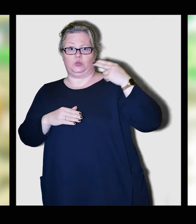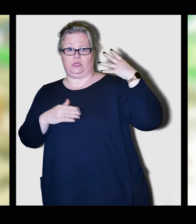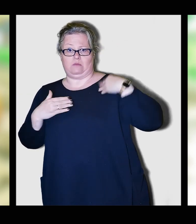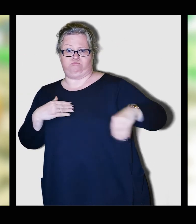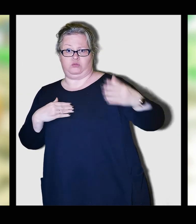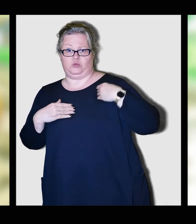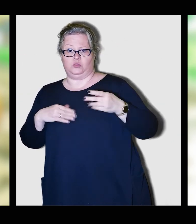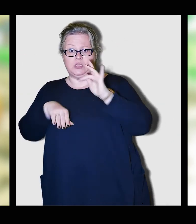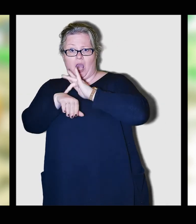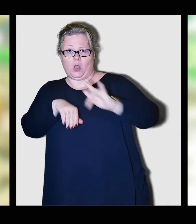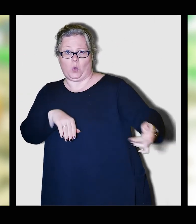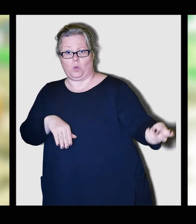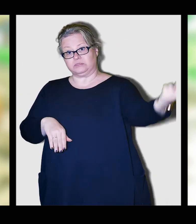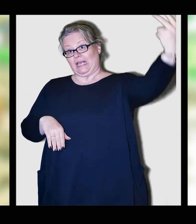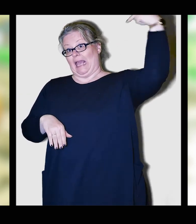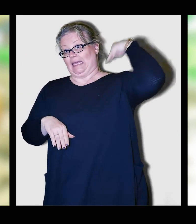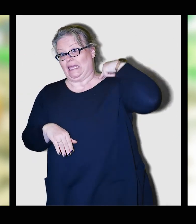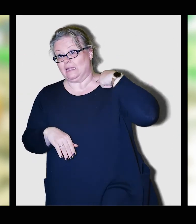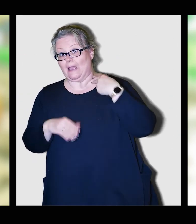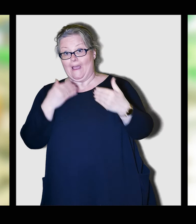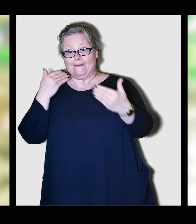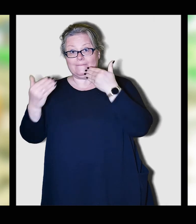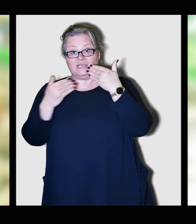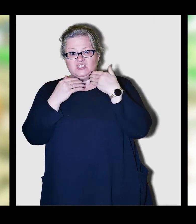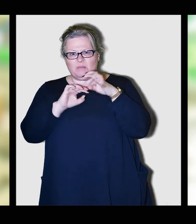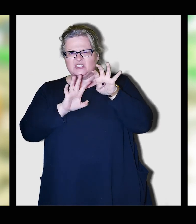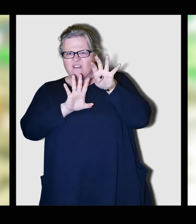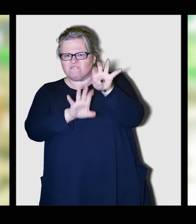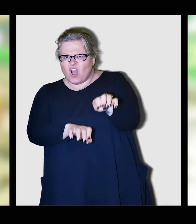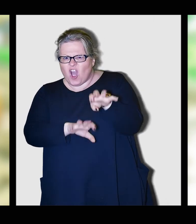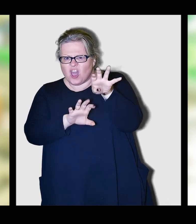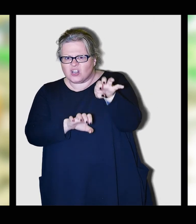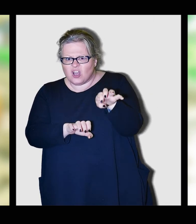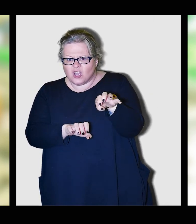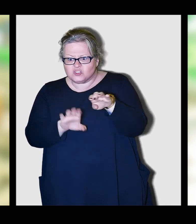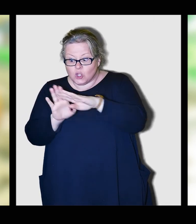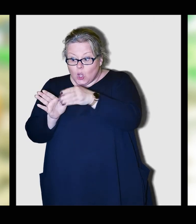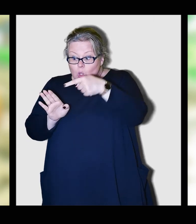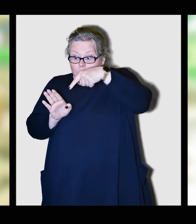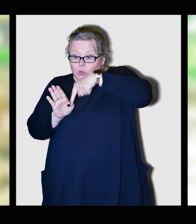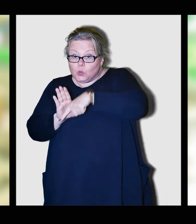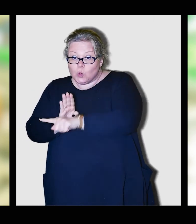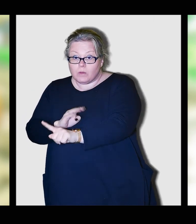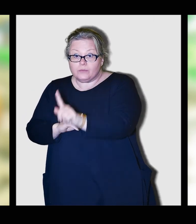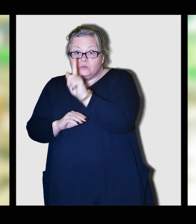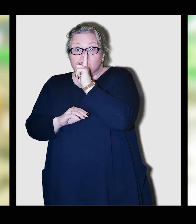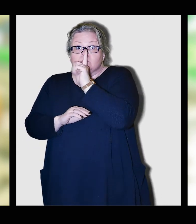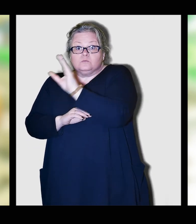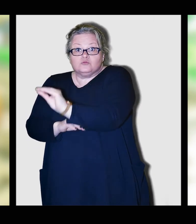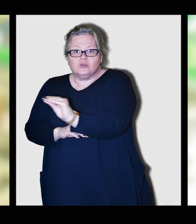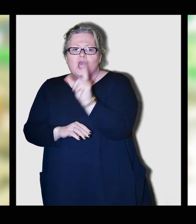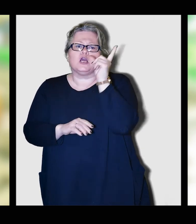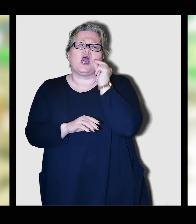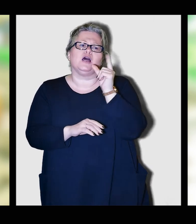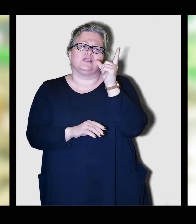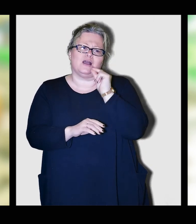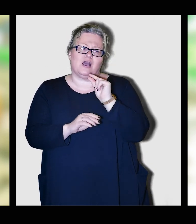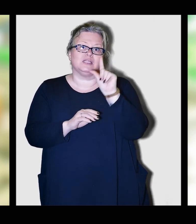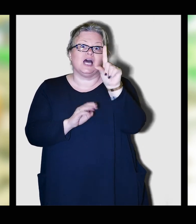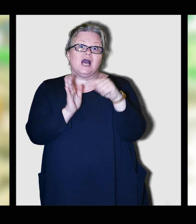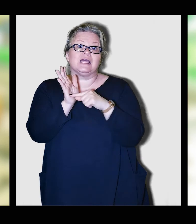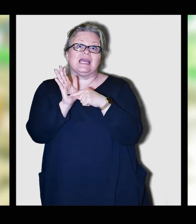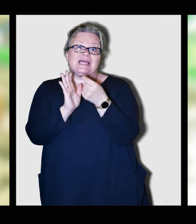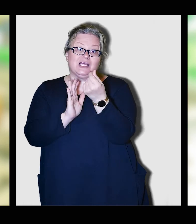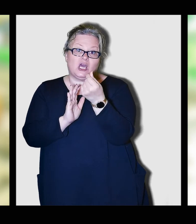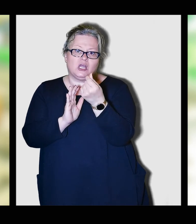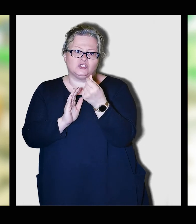Ugorjon a nyakadba. Mese-mese farkas, Bújj a lyukba, ott hallgass. Kata, kata, két garas,